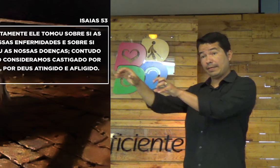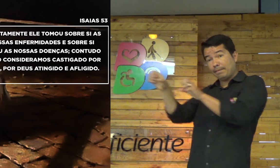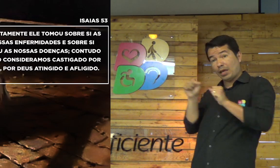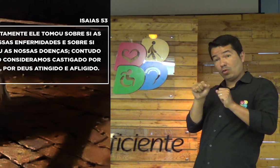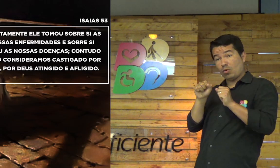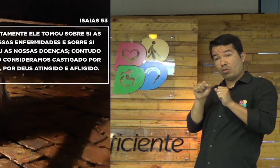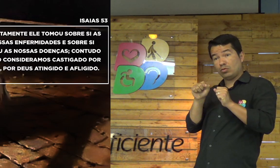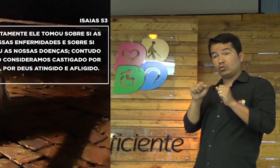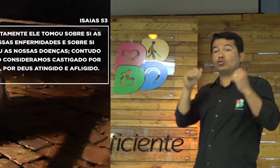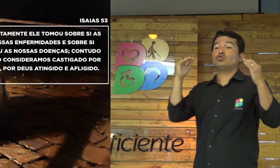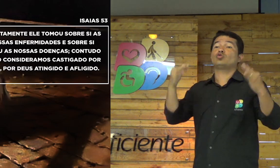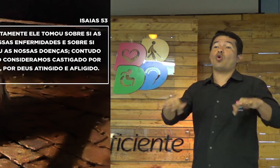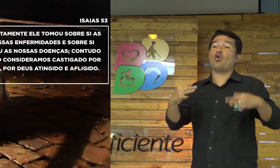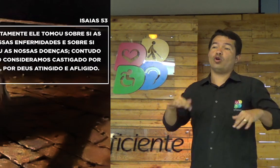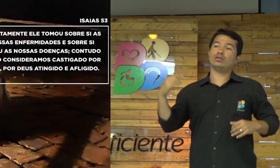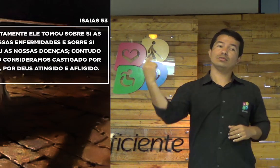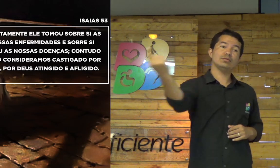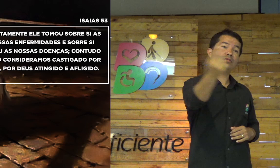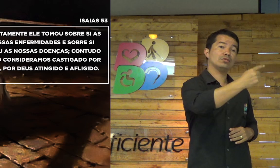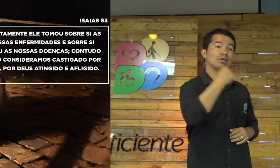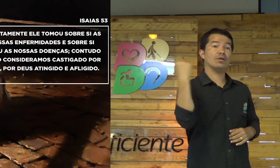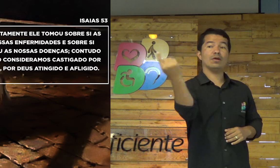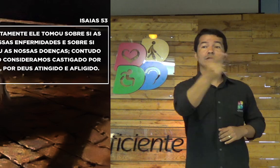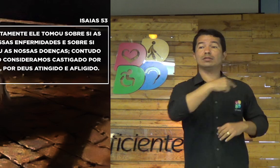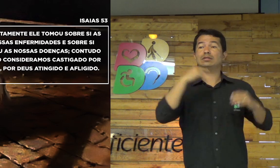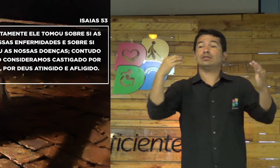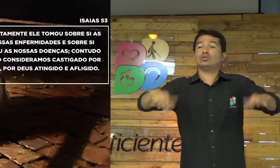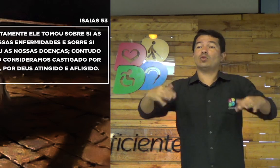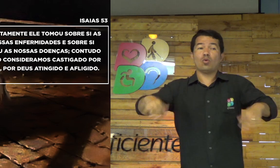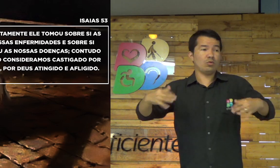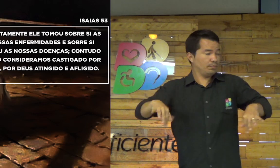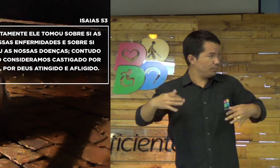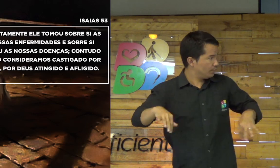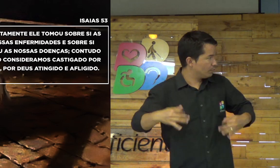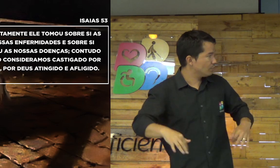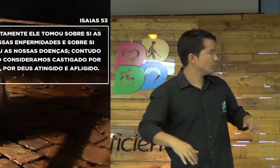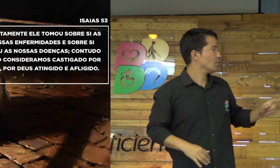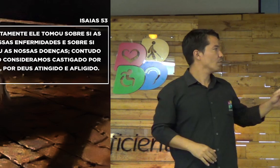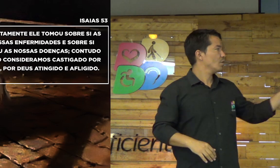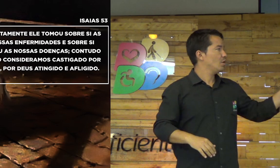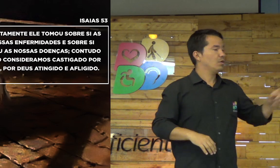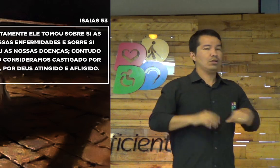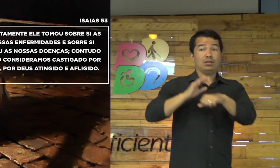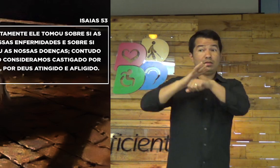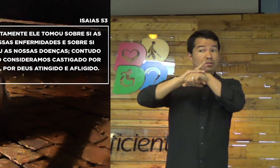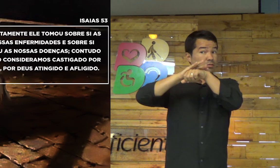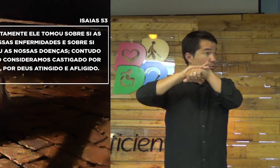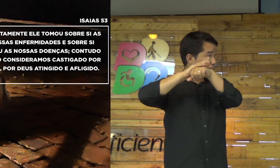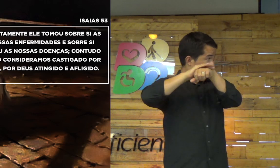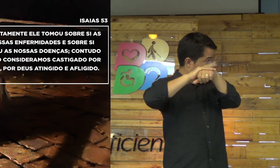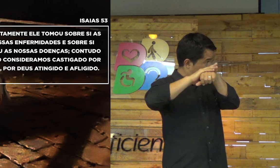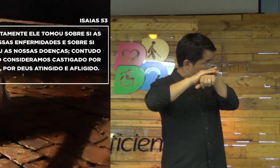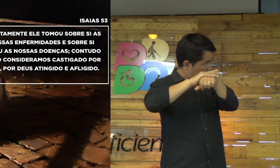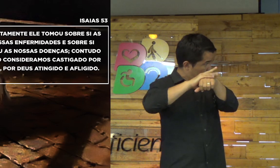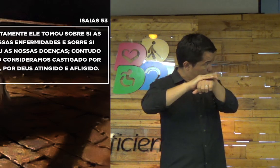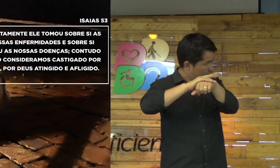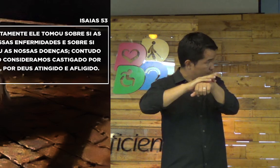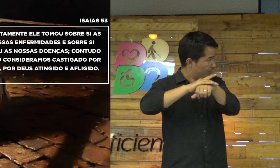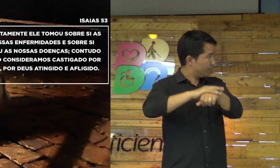Ele tomou sobre si as nossas enfermidades. Ele tomou